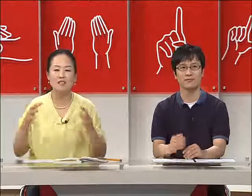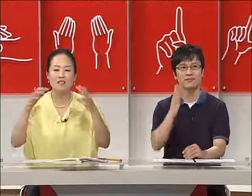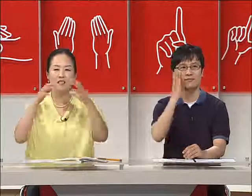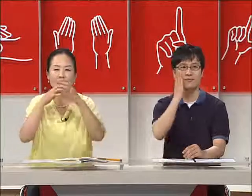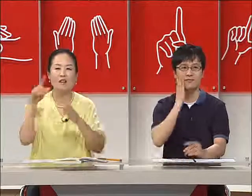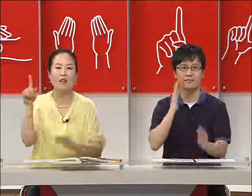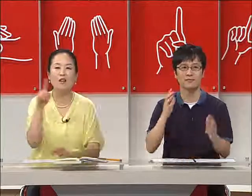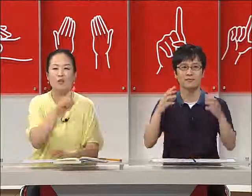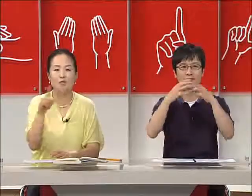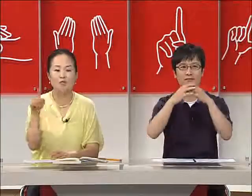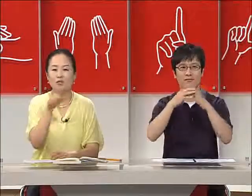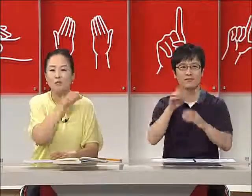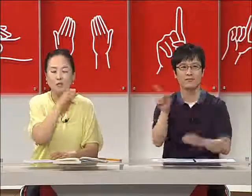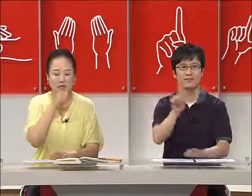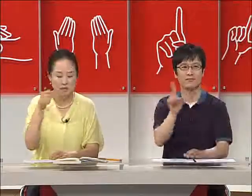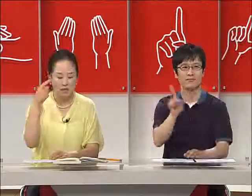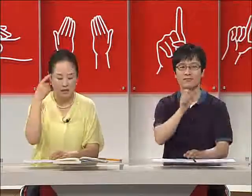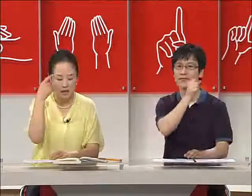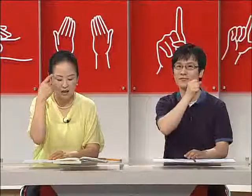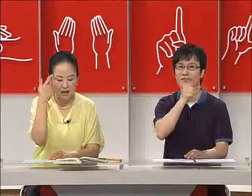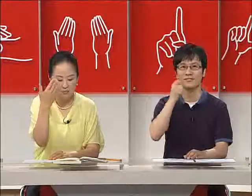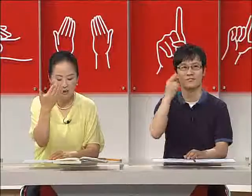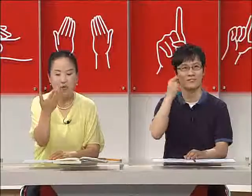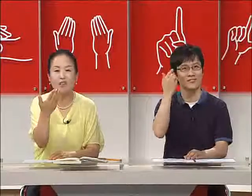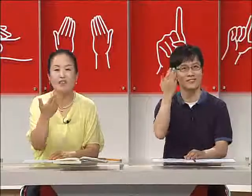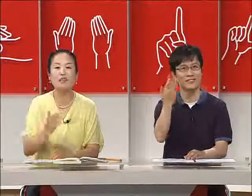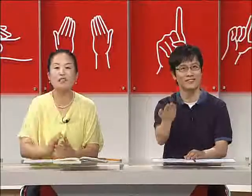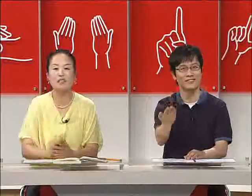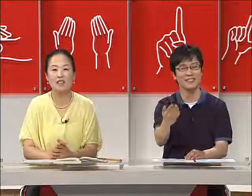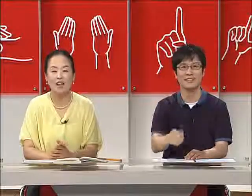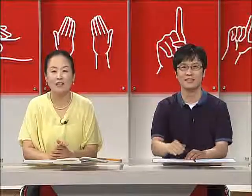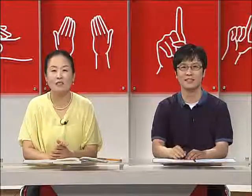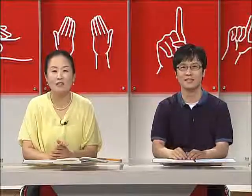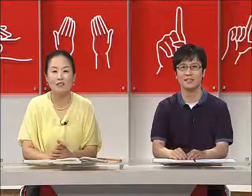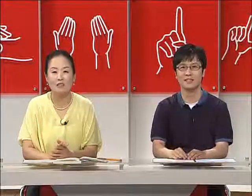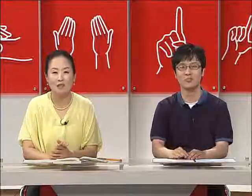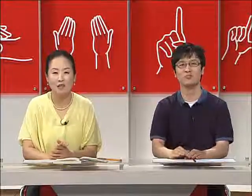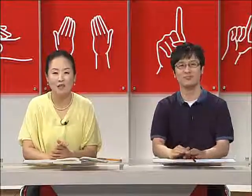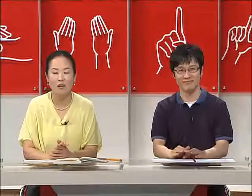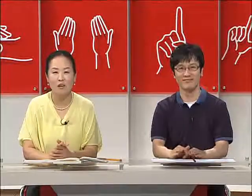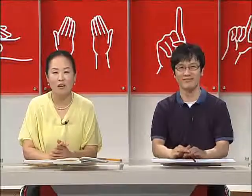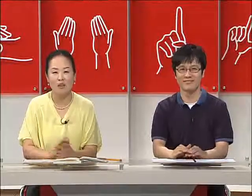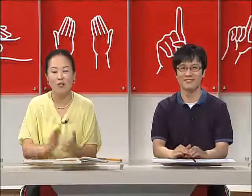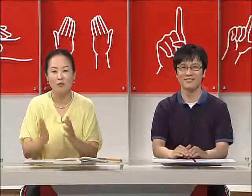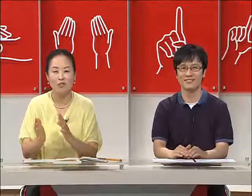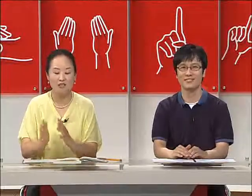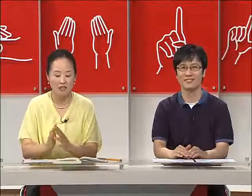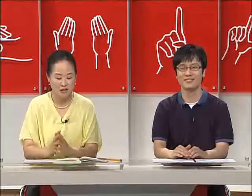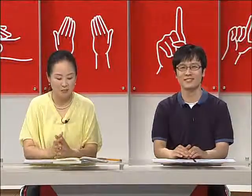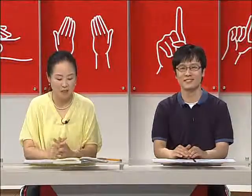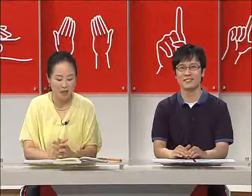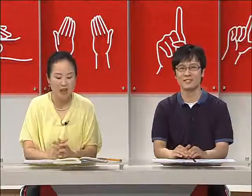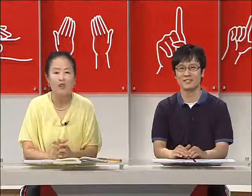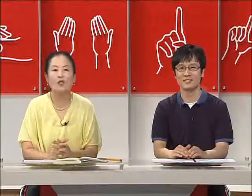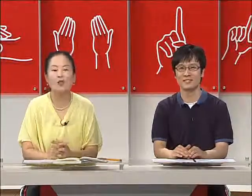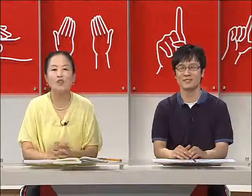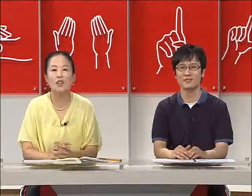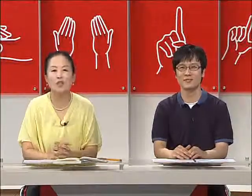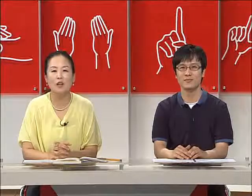무슨 맛입니까? 배웠는데 김치 대신에 다른 음식을 넣어서 해볼 수 있을 것 같습니다. 자, 저희 교재에 나온